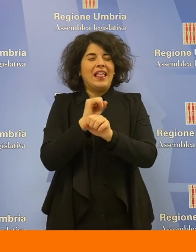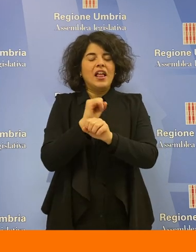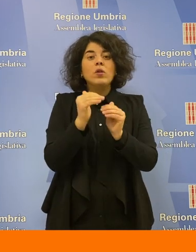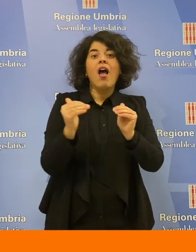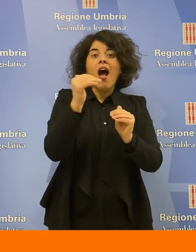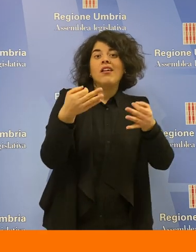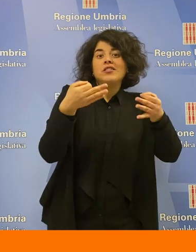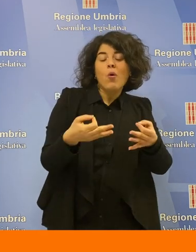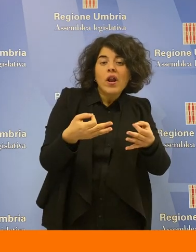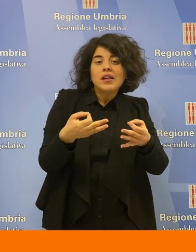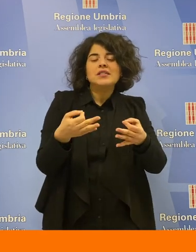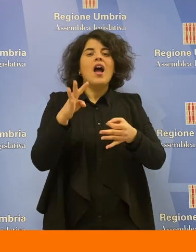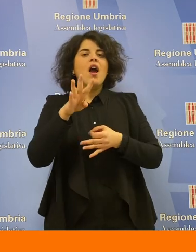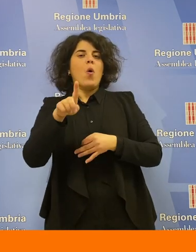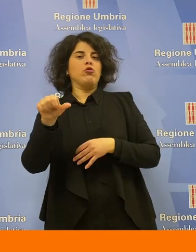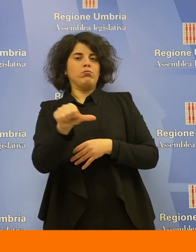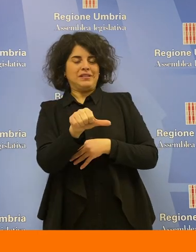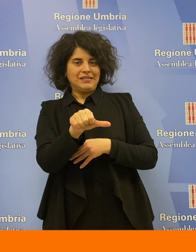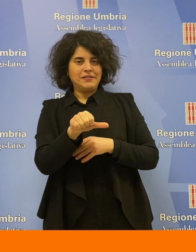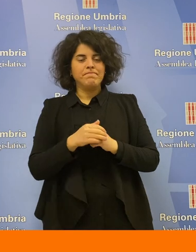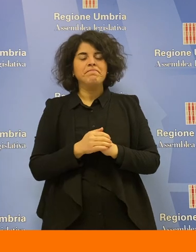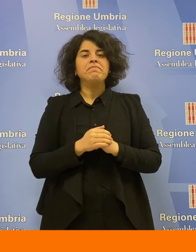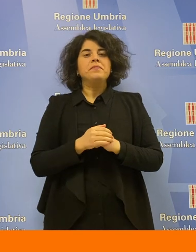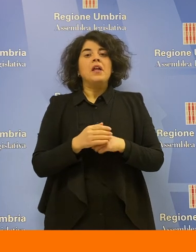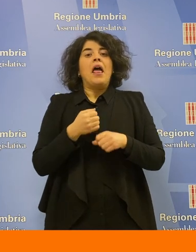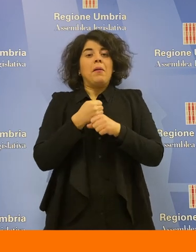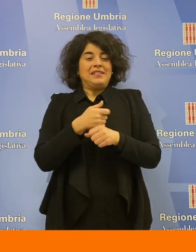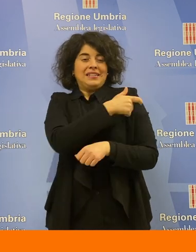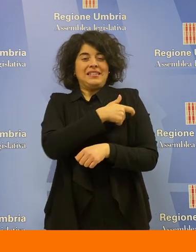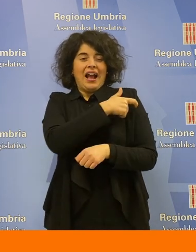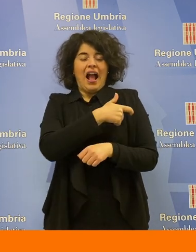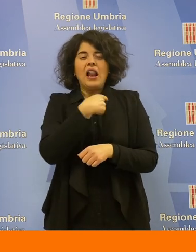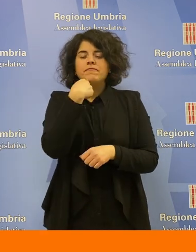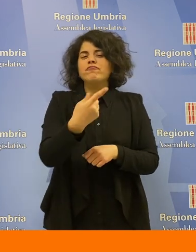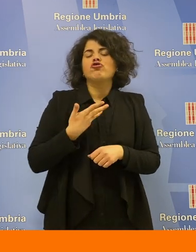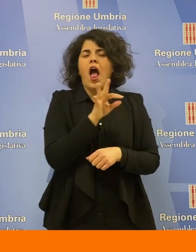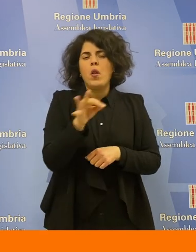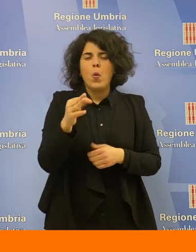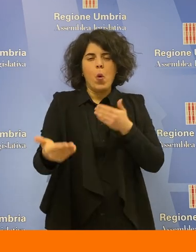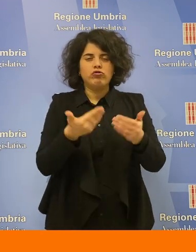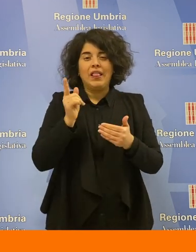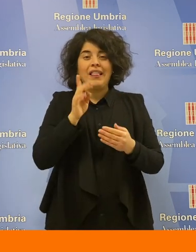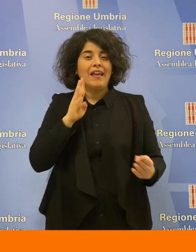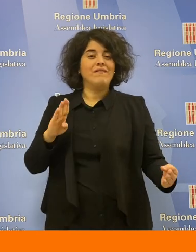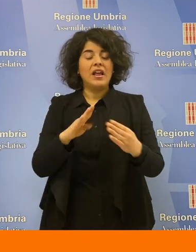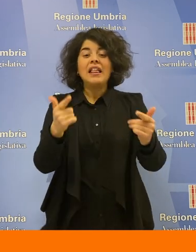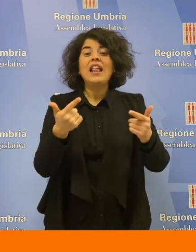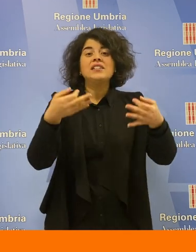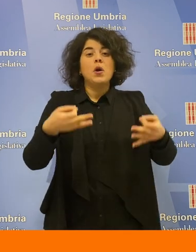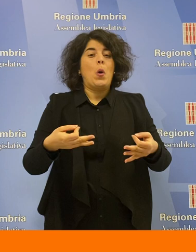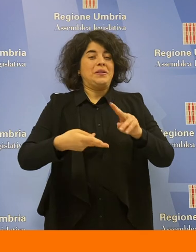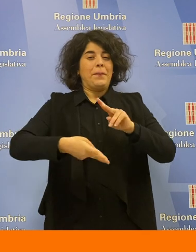questioni molto rilevanti ed urgenti da affrontare per rendere più sicuro il lavoro della polizia penitenziaria e più efficienti il sistema